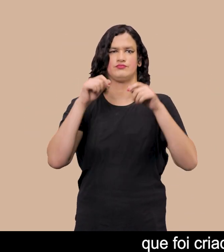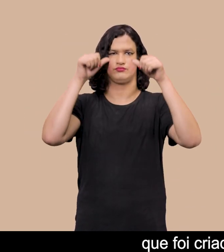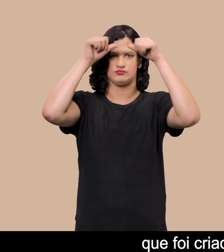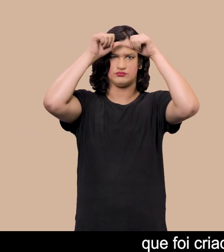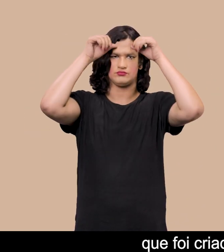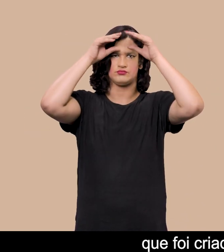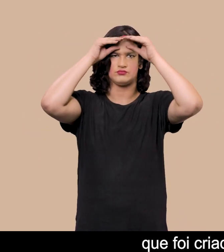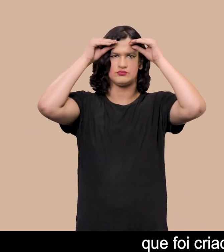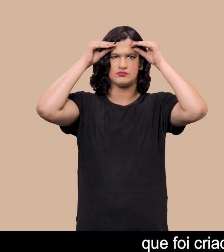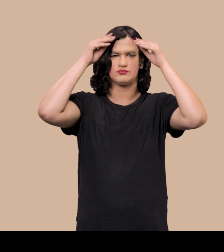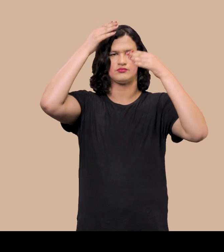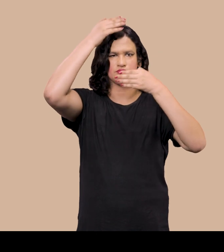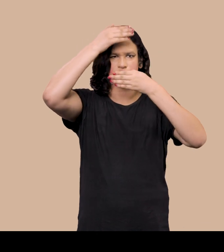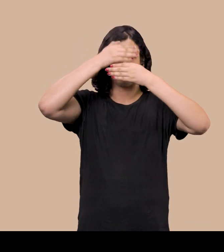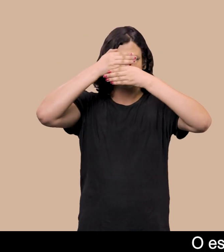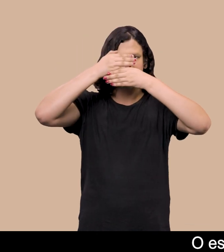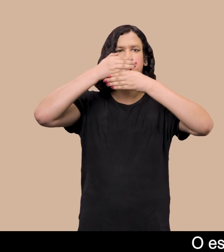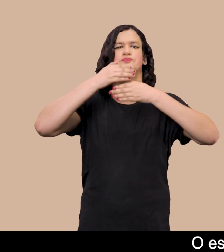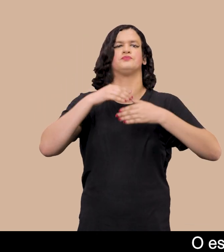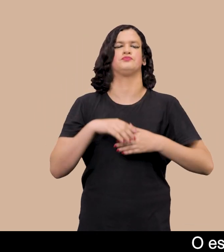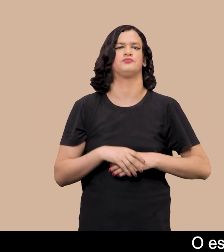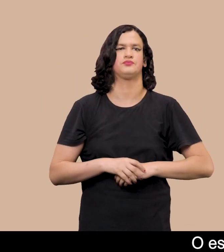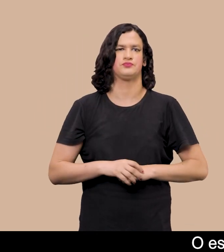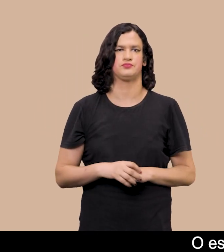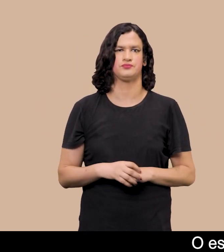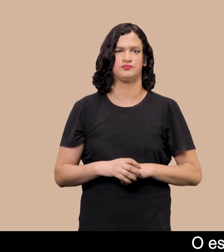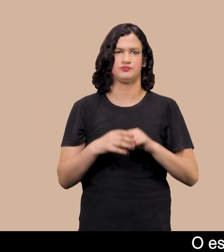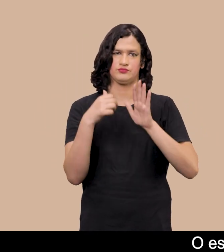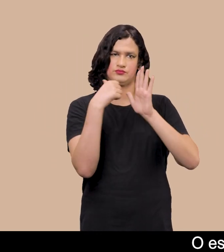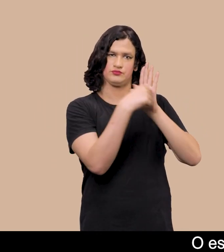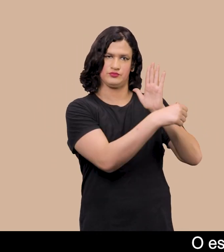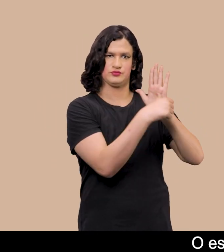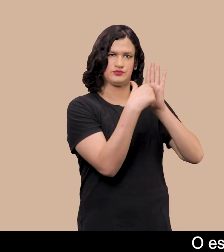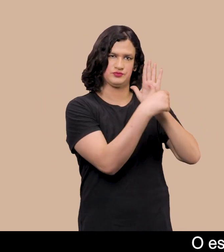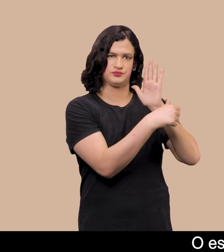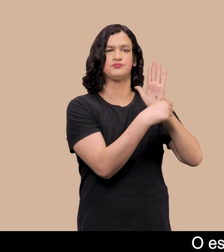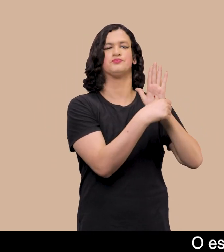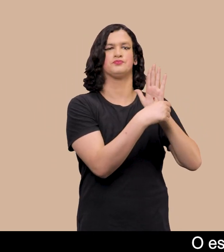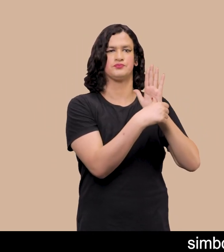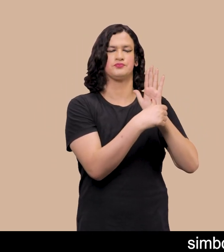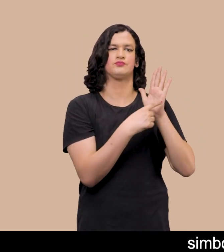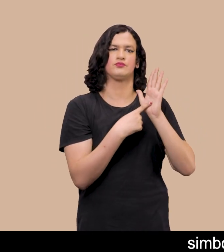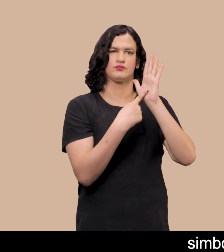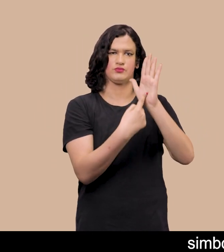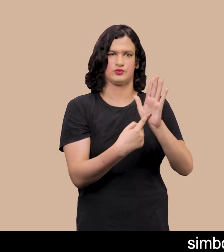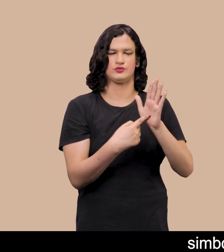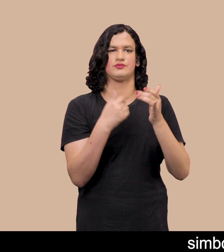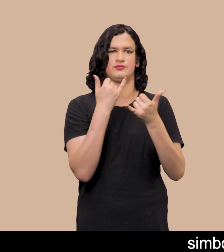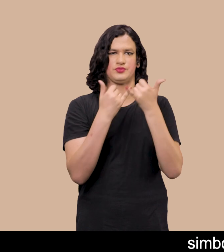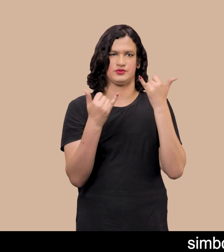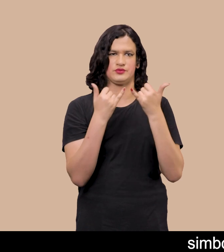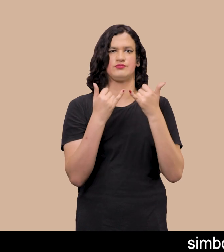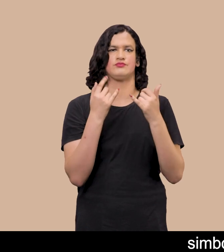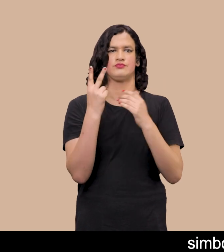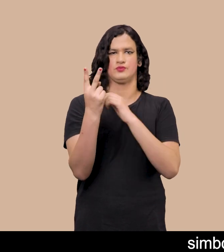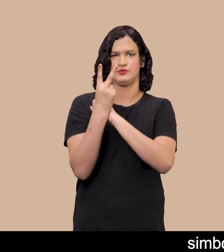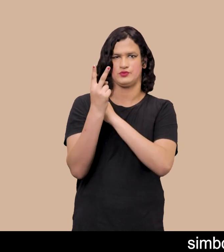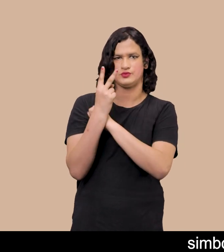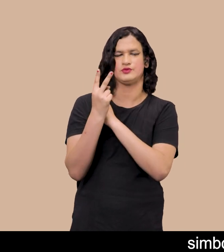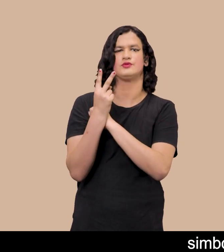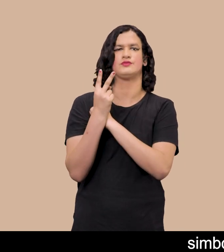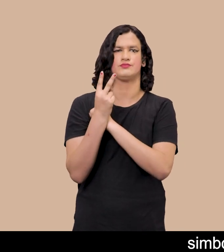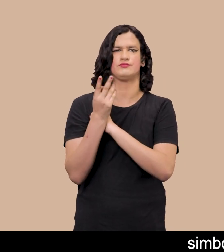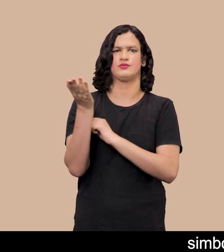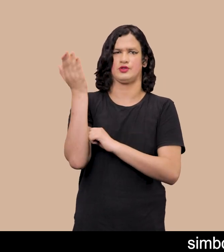Cobrindo o rosto de quem a despe O esparadrapo Recorrente nas criações da artista Simboliza algo que protege